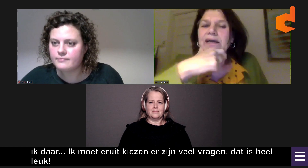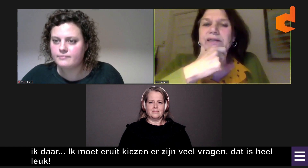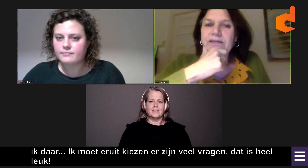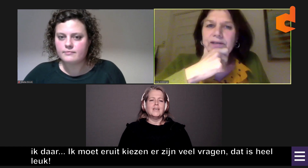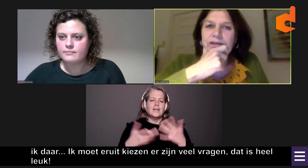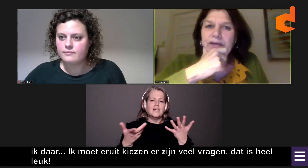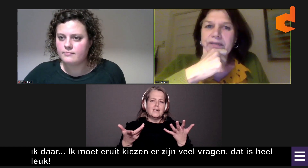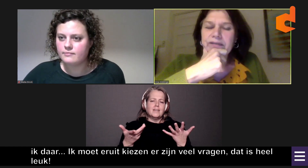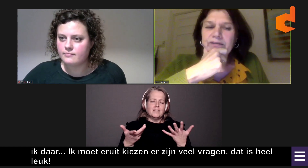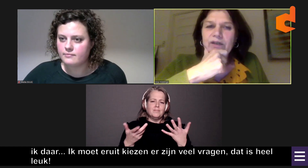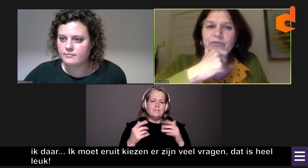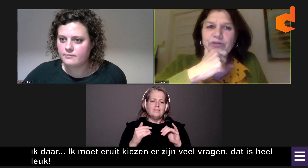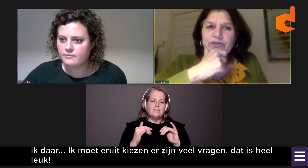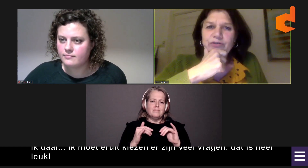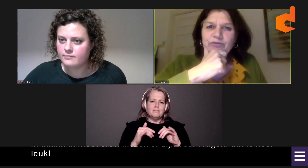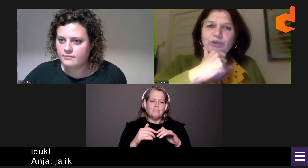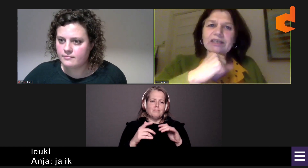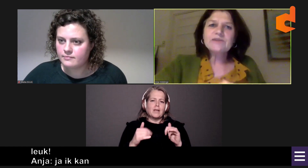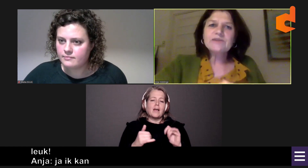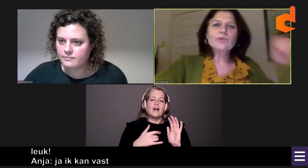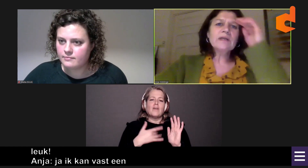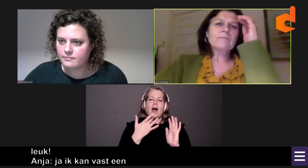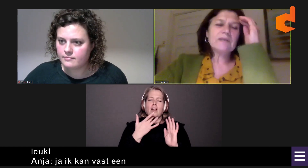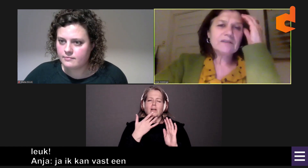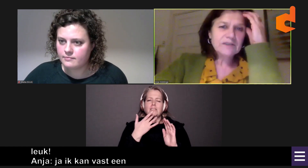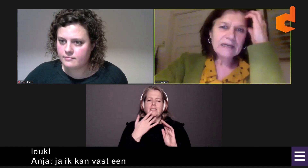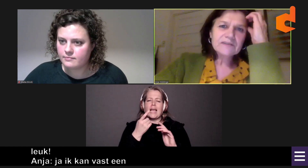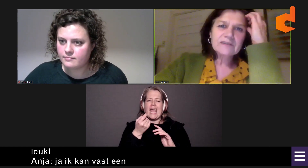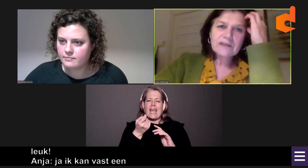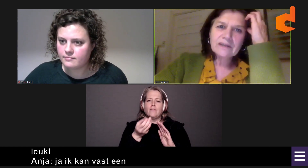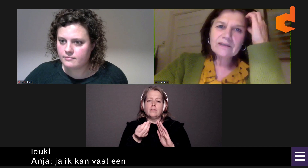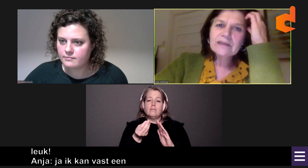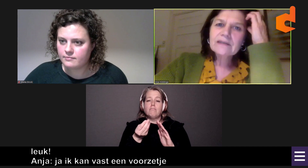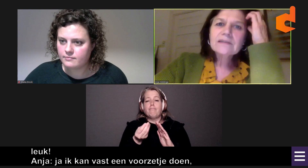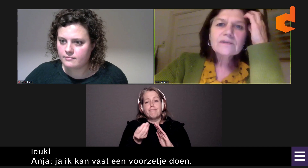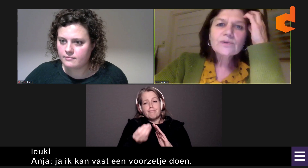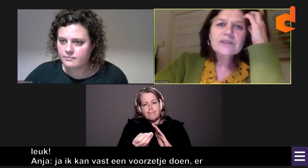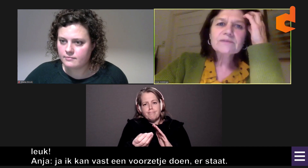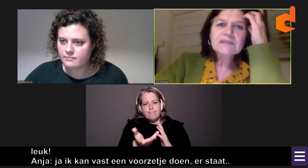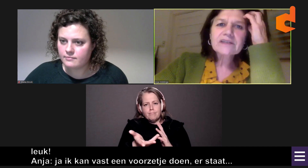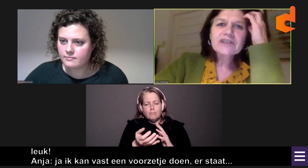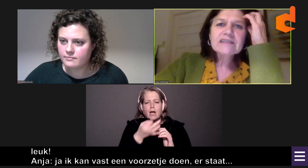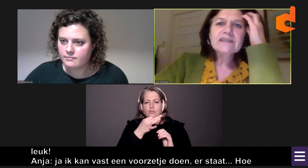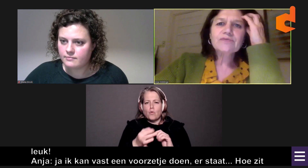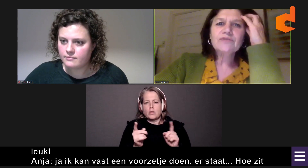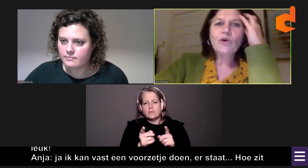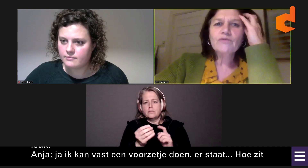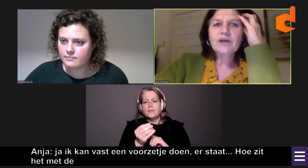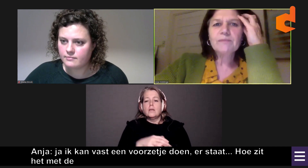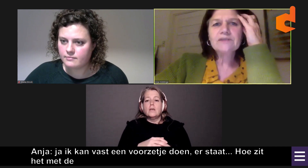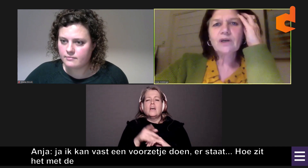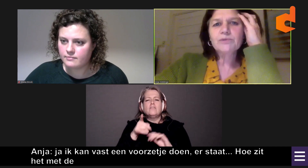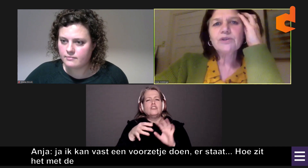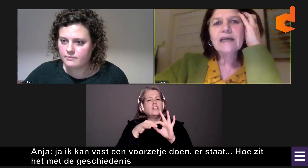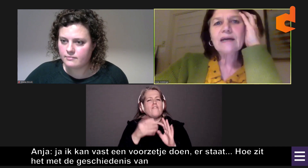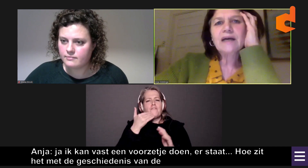Ja, ik kan vast een voorzetje doen. En daar staat, hoe zit het met de geschiedenis van dove